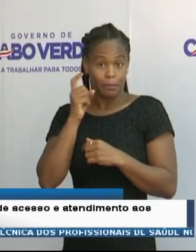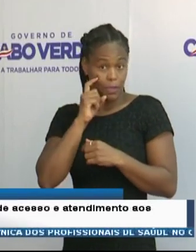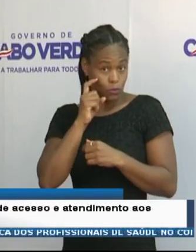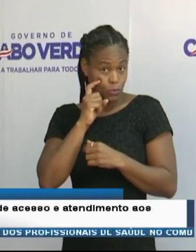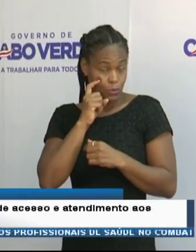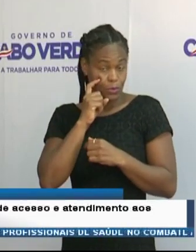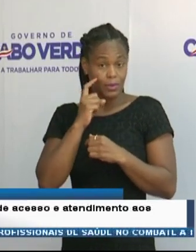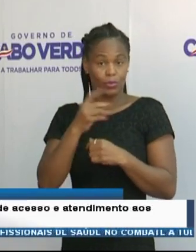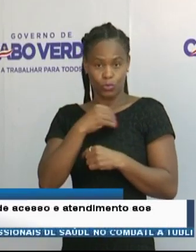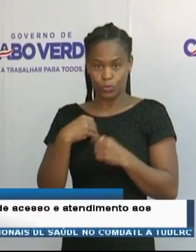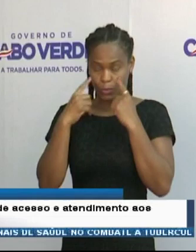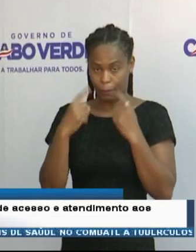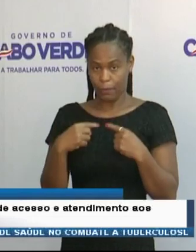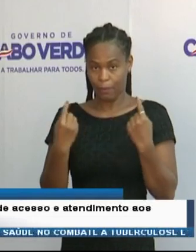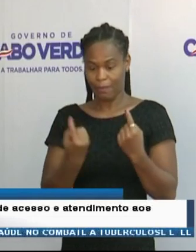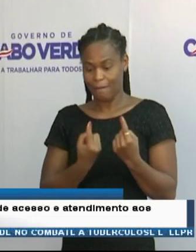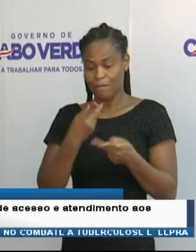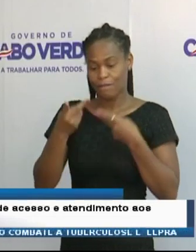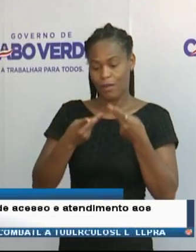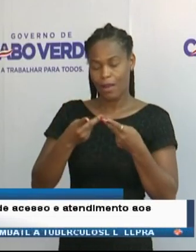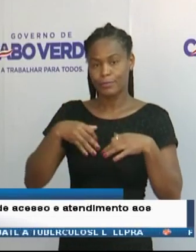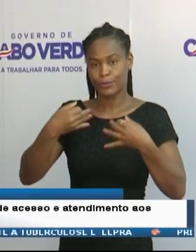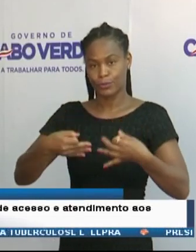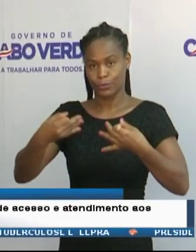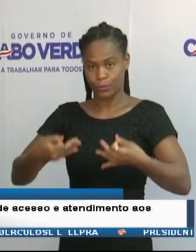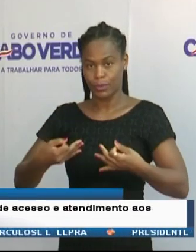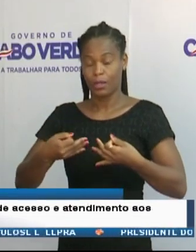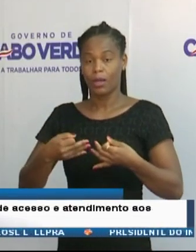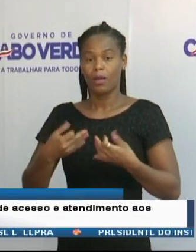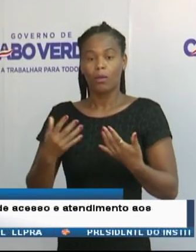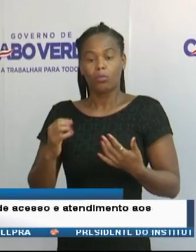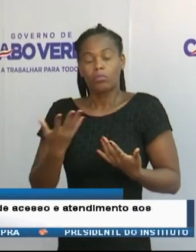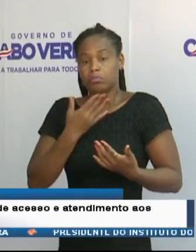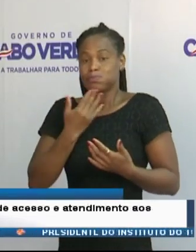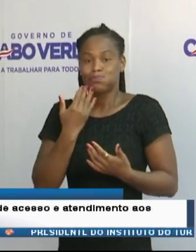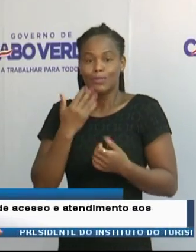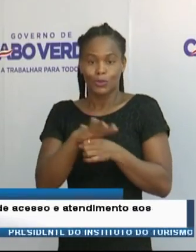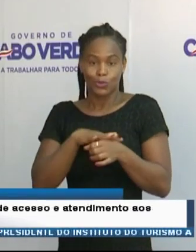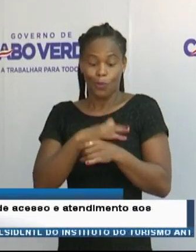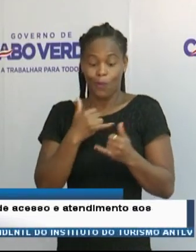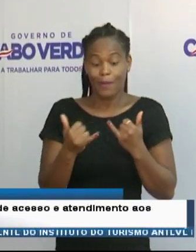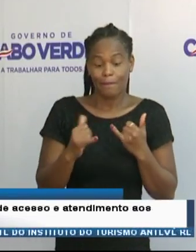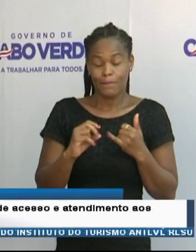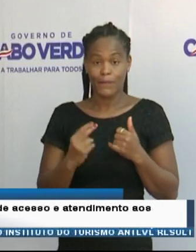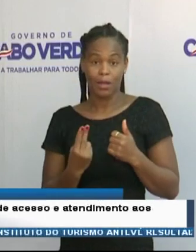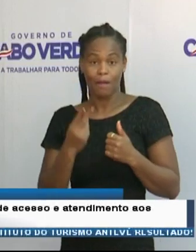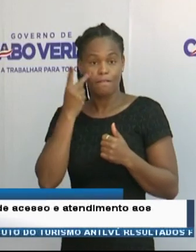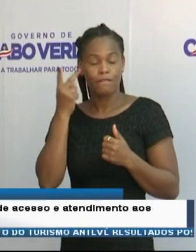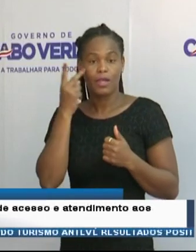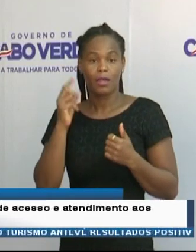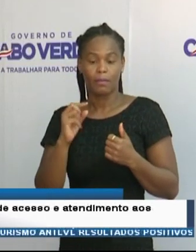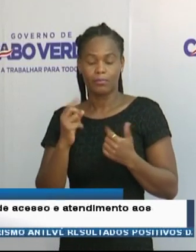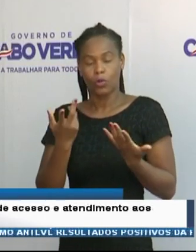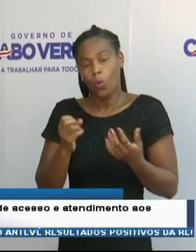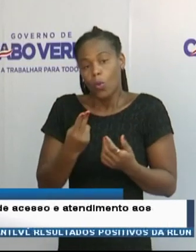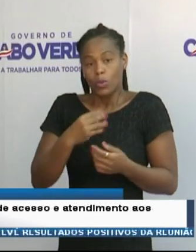saúde pública deve ser reavaliada permanentemente consoante a natureza do risco para a vida ou para a saúde e